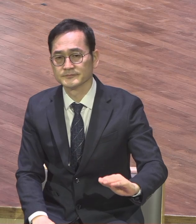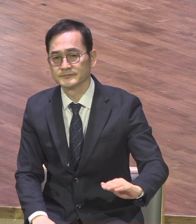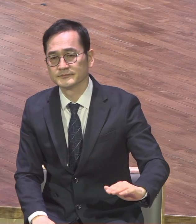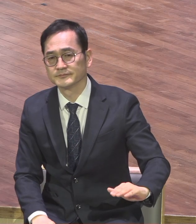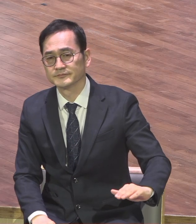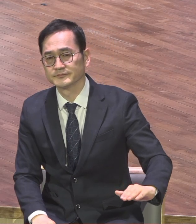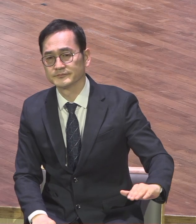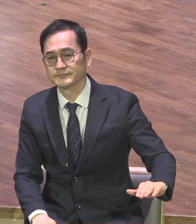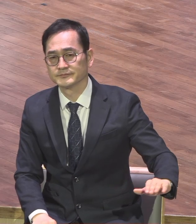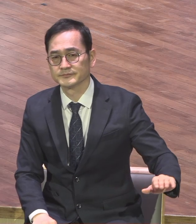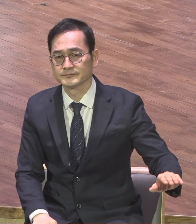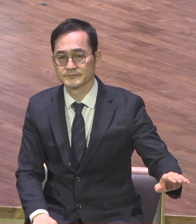하나님의